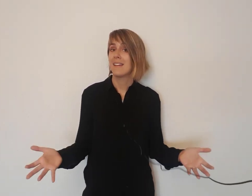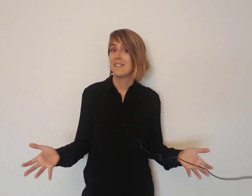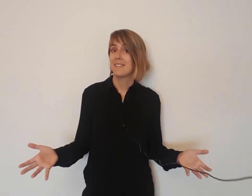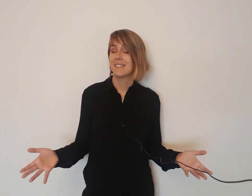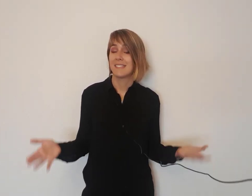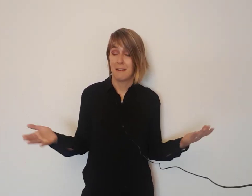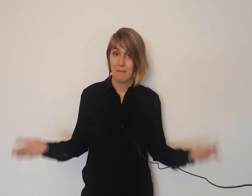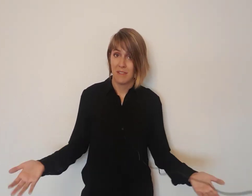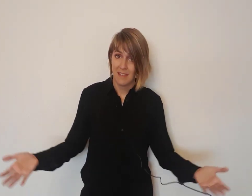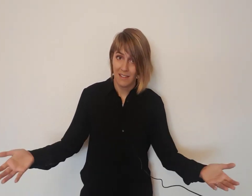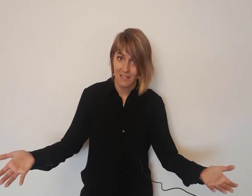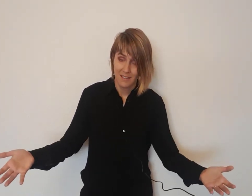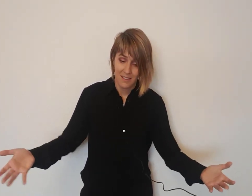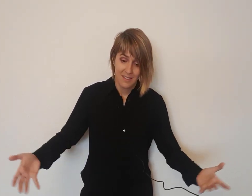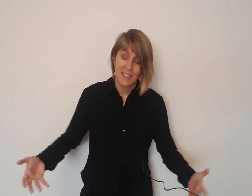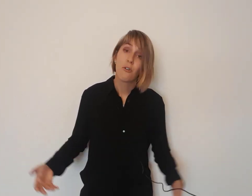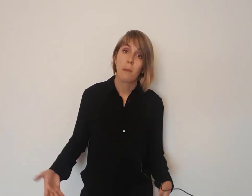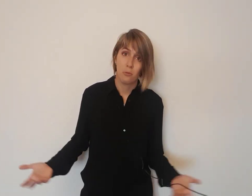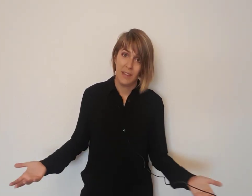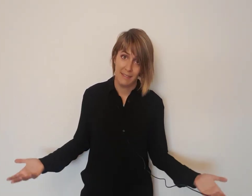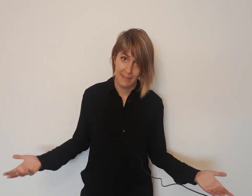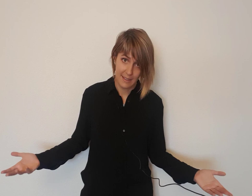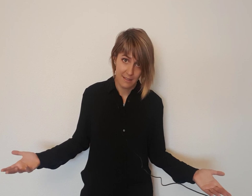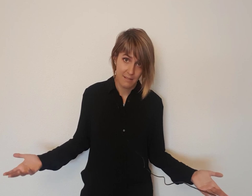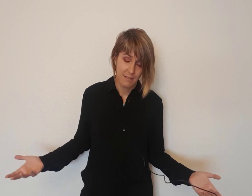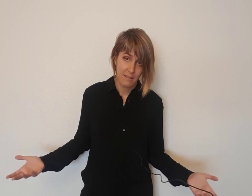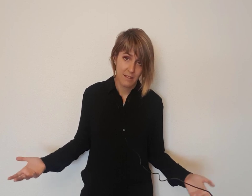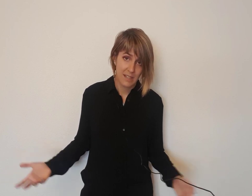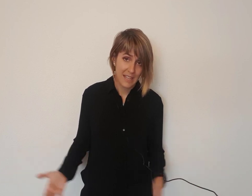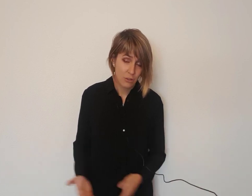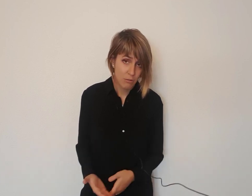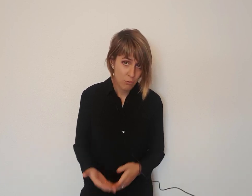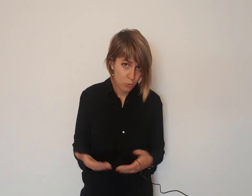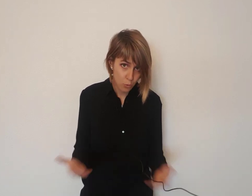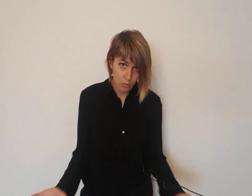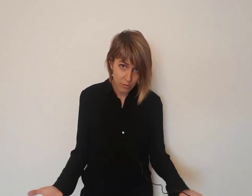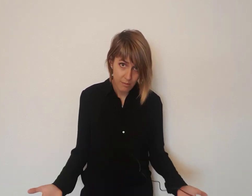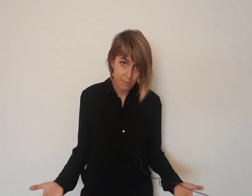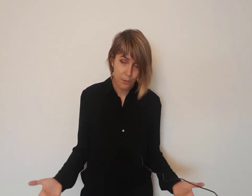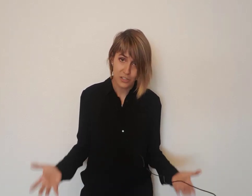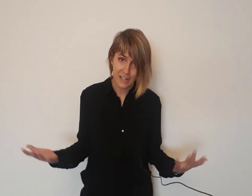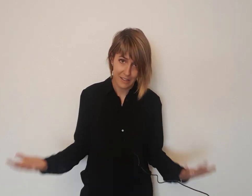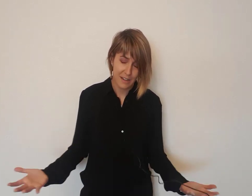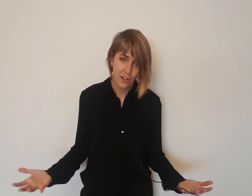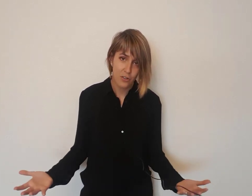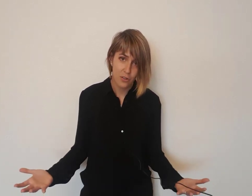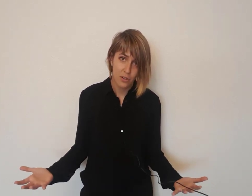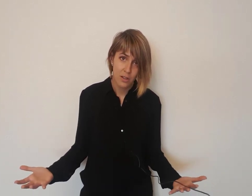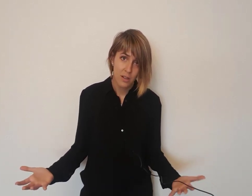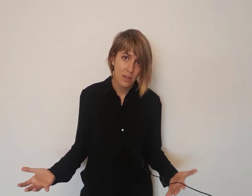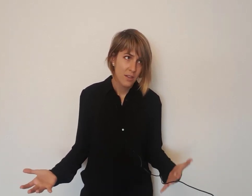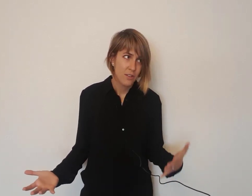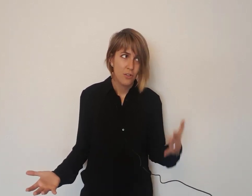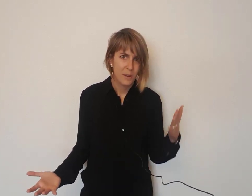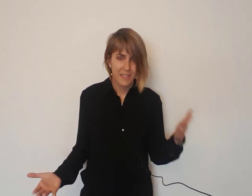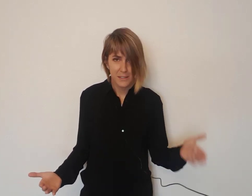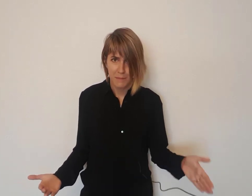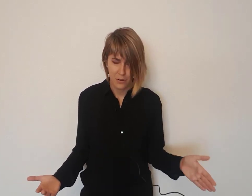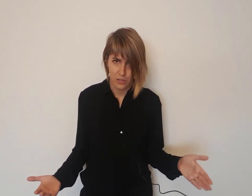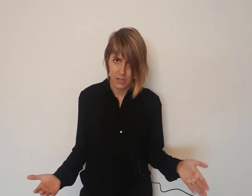ser vivida de forma abundante. Y tú, por ser técnico, no mereces menos de